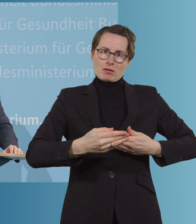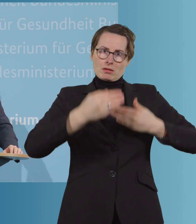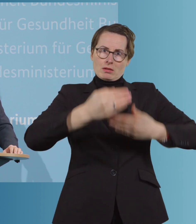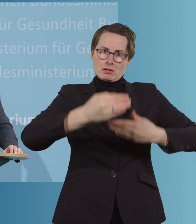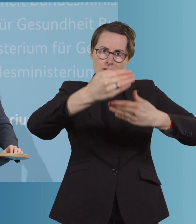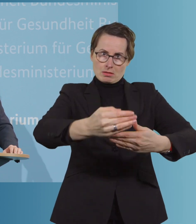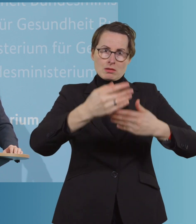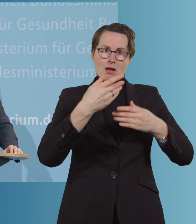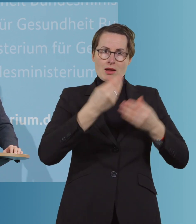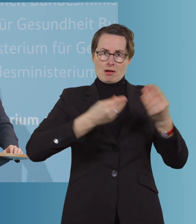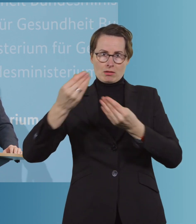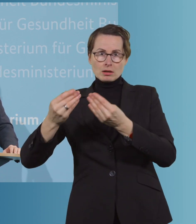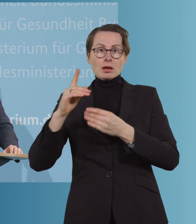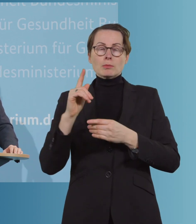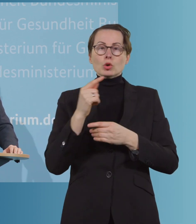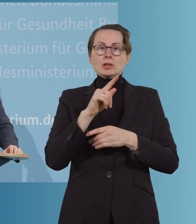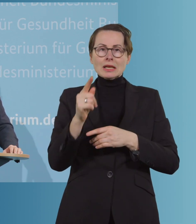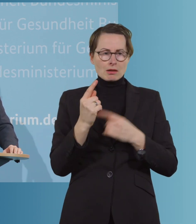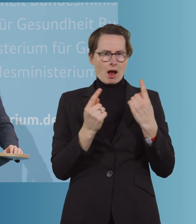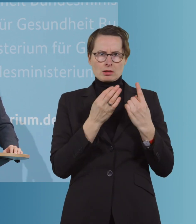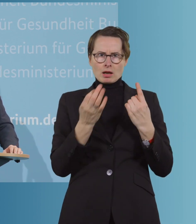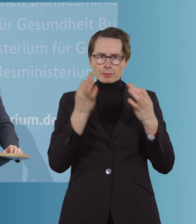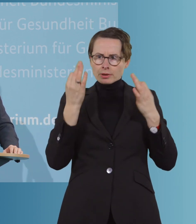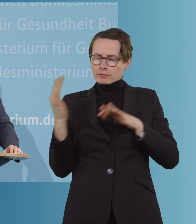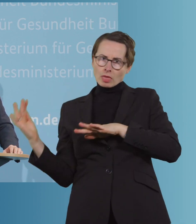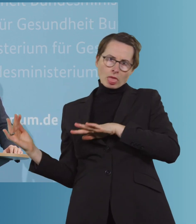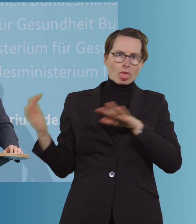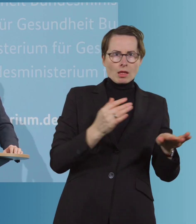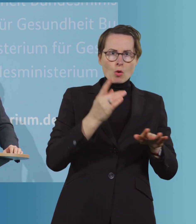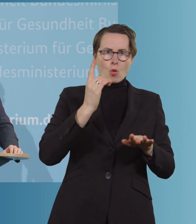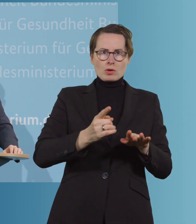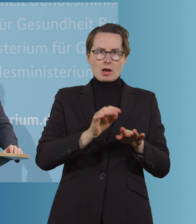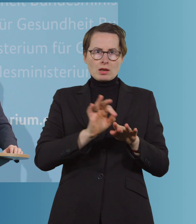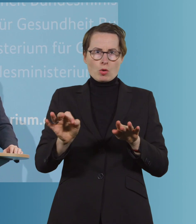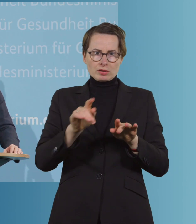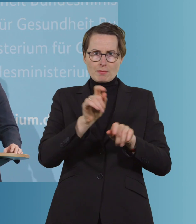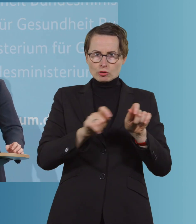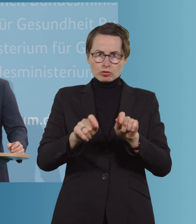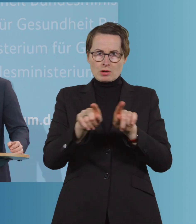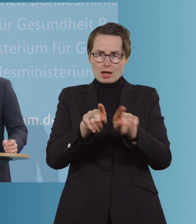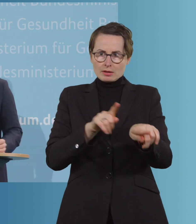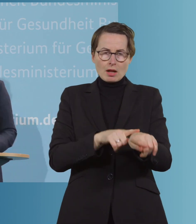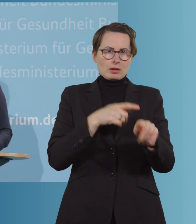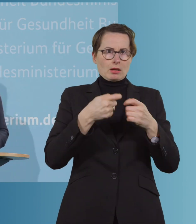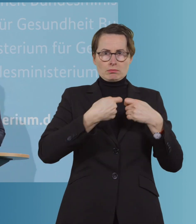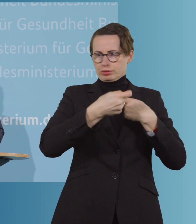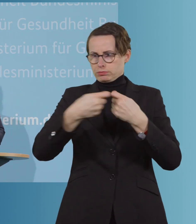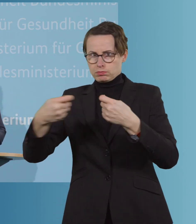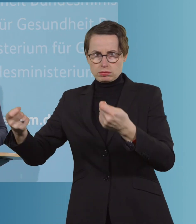einem Tag einige hunderttausend Menschen an dem einen Tag den Brief bekommen, um einen Termin sich geben zu lassen und